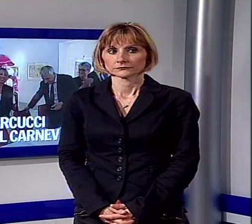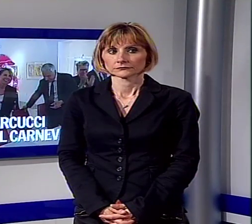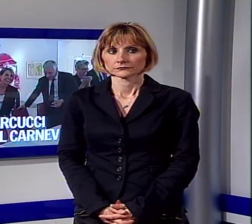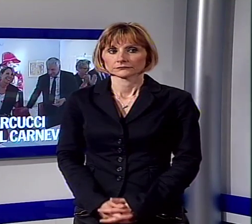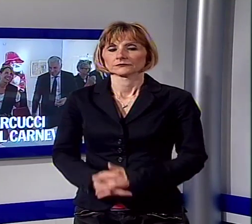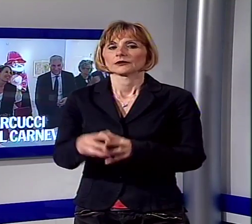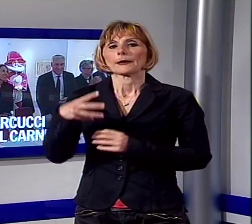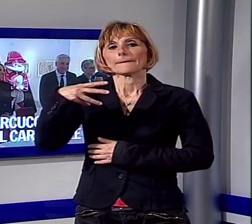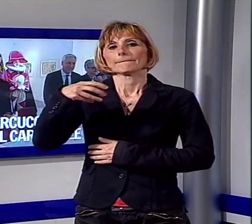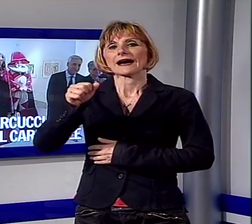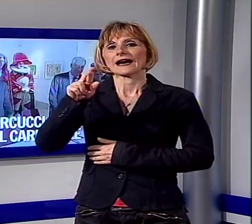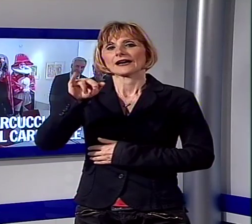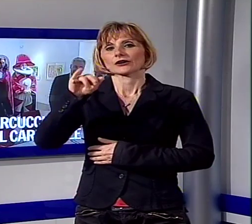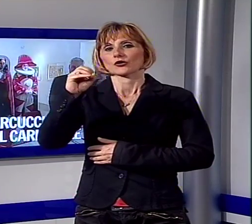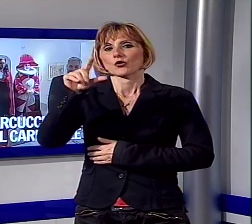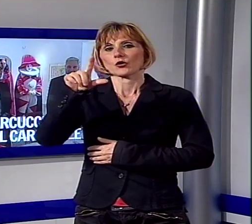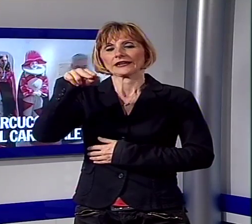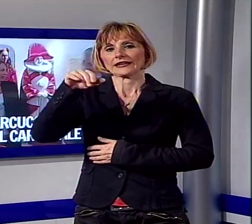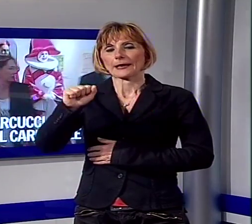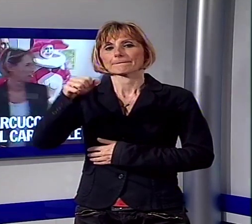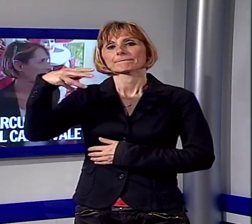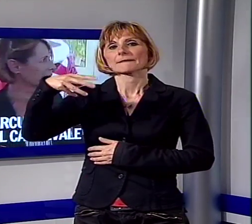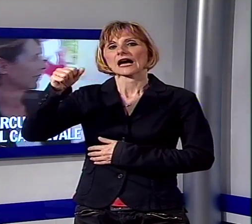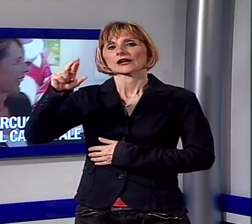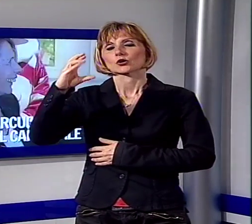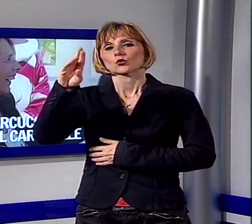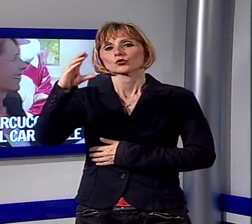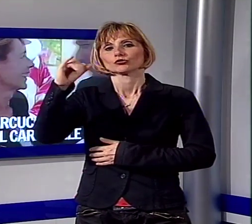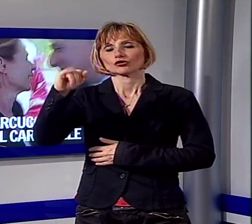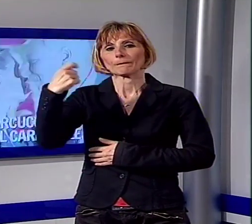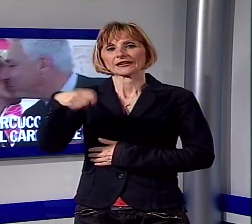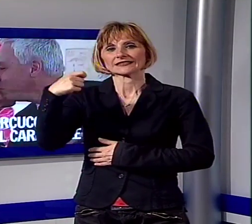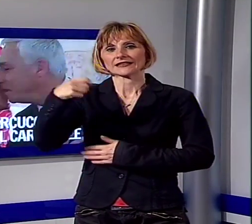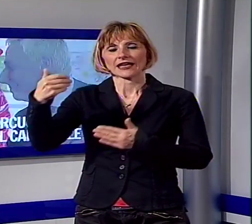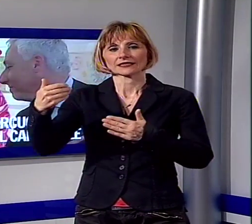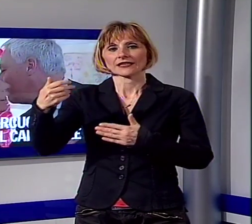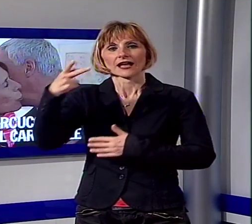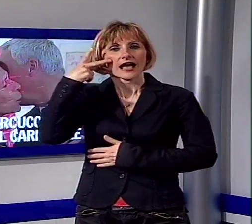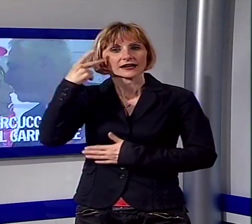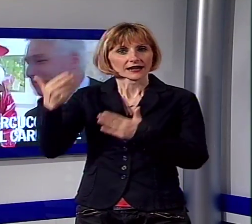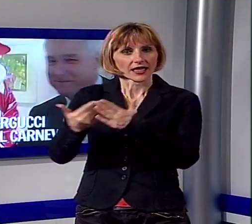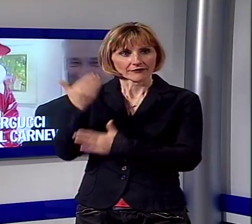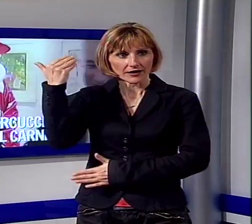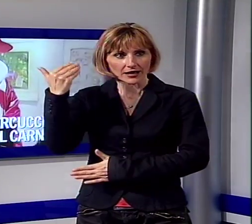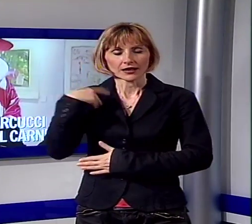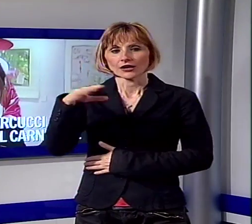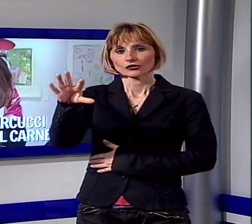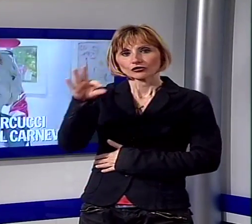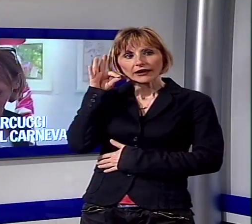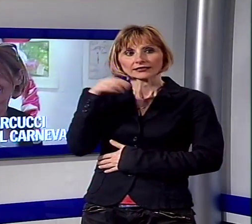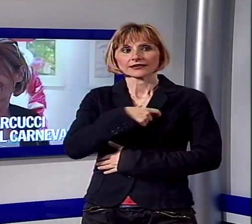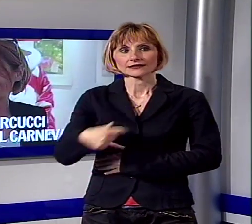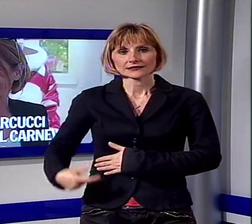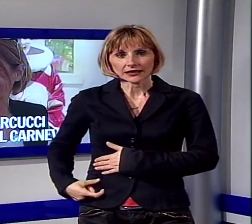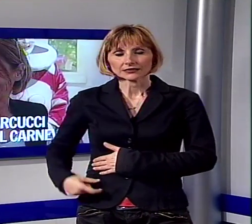Maria Lina Marcucci, presidente del Carnevale, l'imprenditrice è stata nominata alla guida della fondazione dal sindaco del Ghingaro, tra i